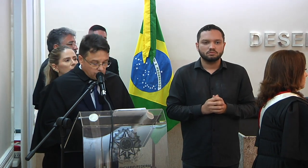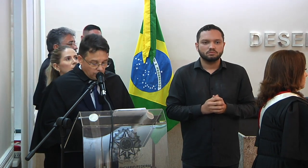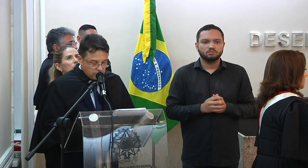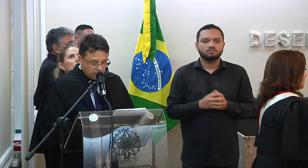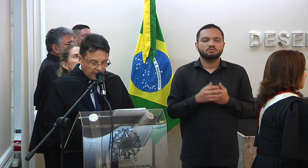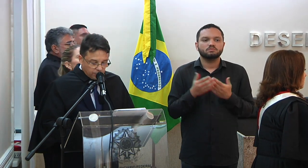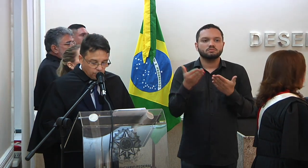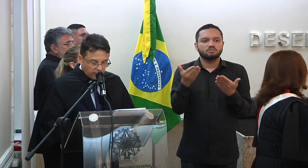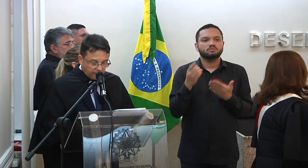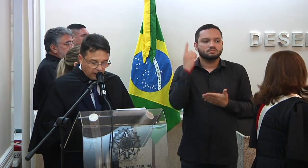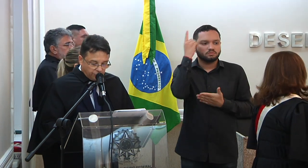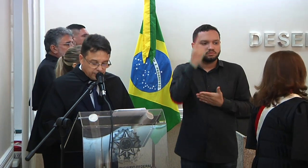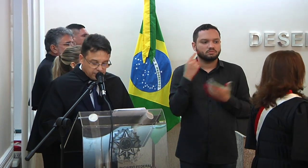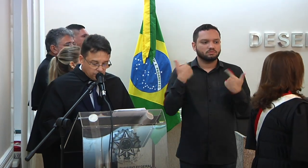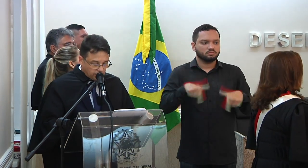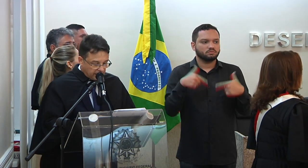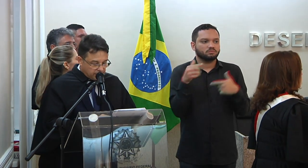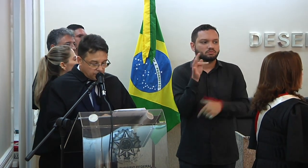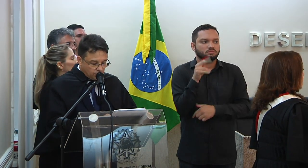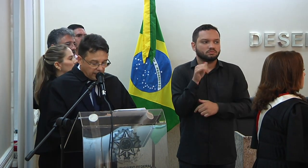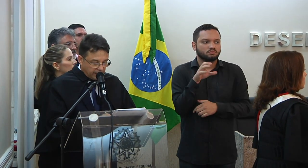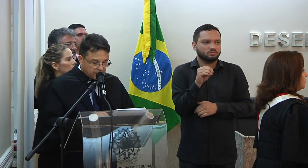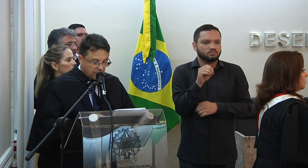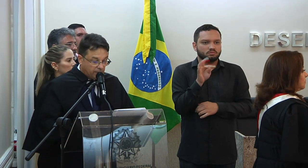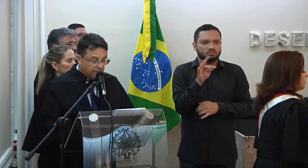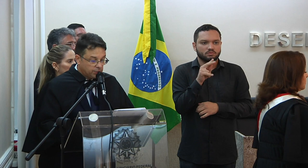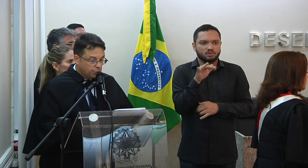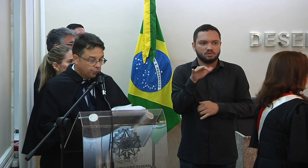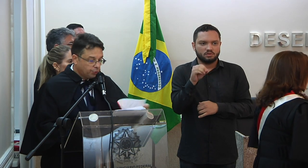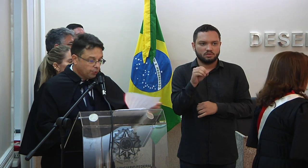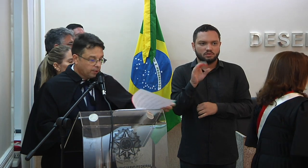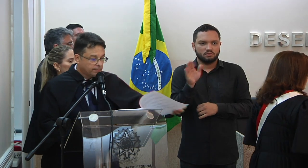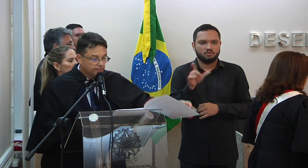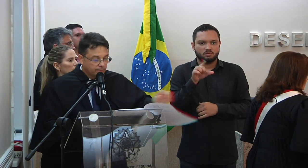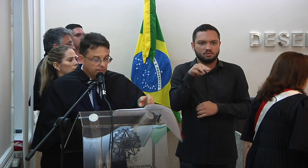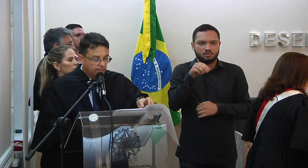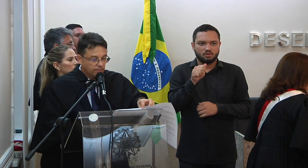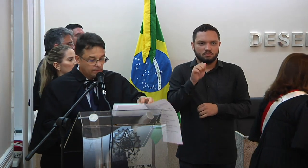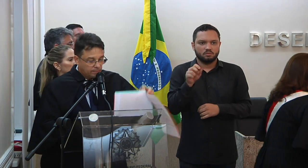Excelentíssimo senhor desembargador do trabalho, Francisco Tarsísio Guedes Lima Verde Jr.